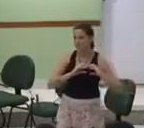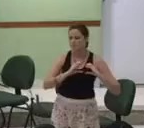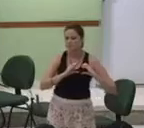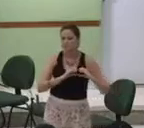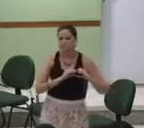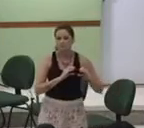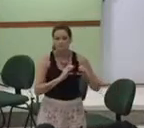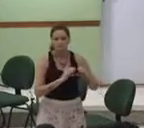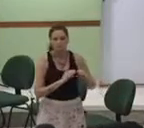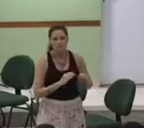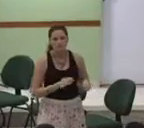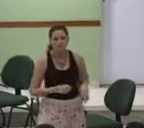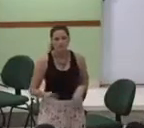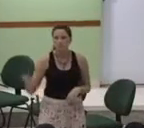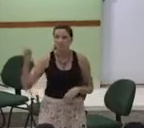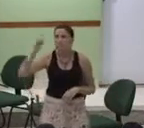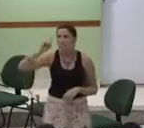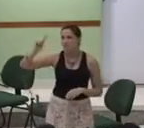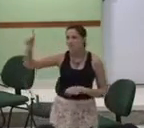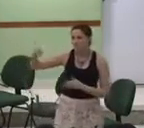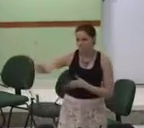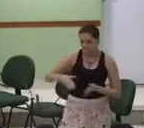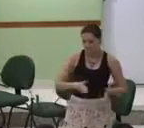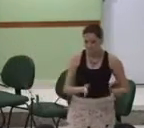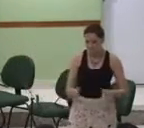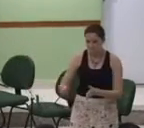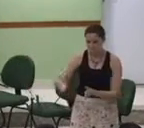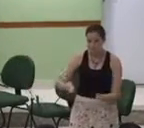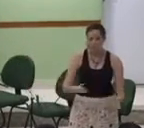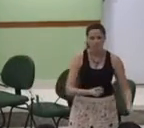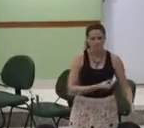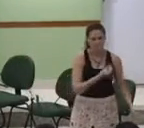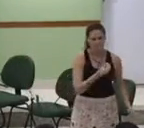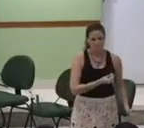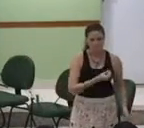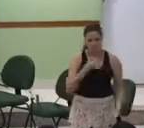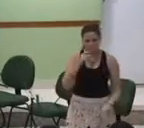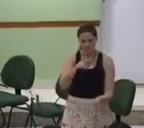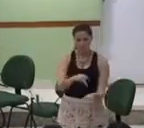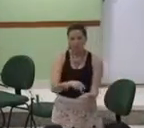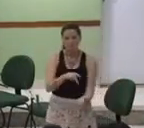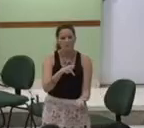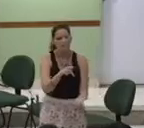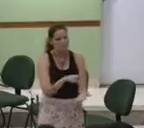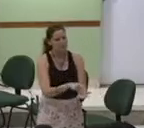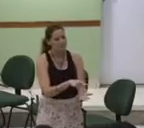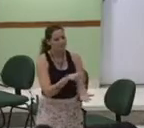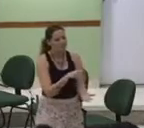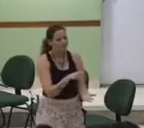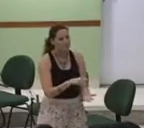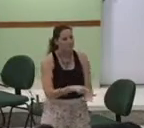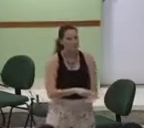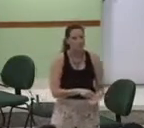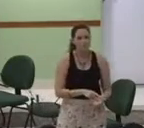É de um caminho A vida e a verdade Te dou a minha